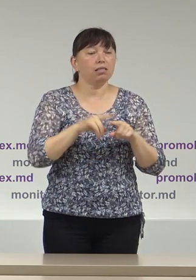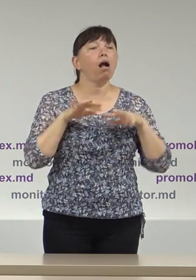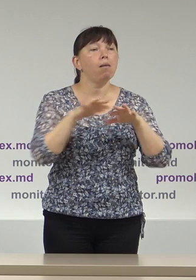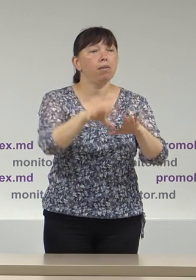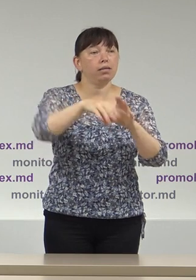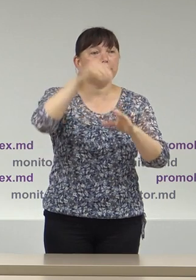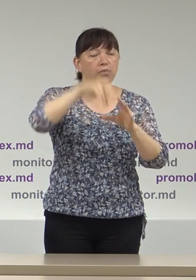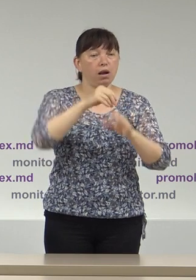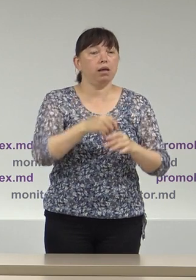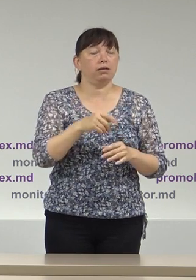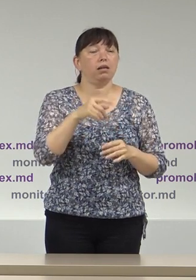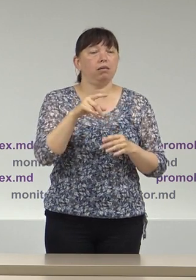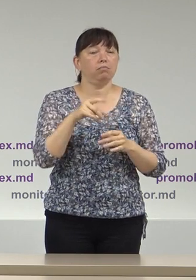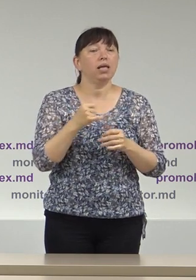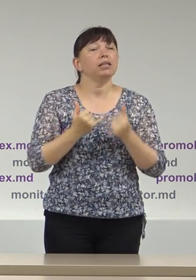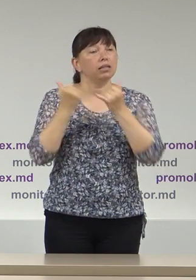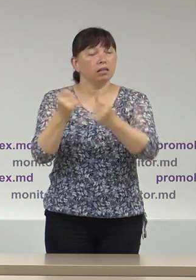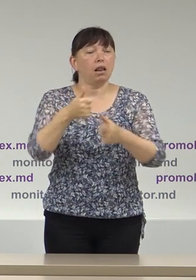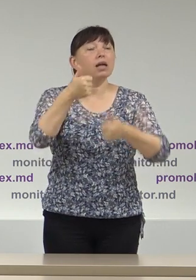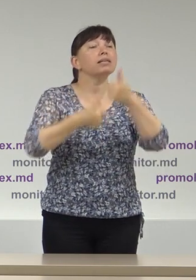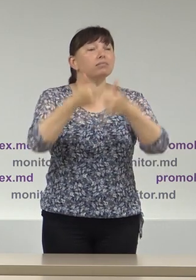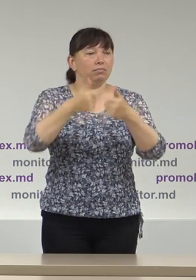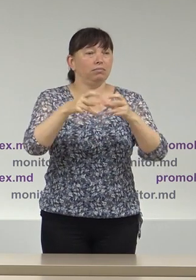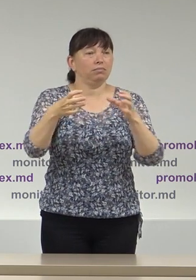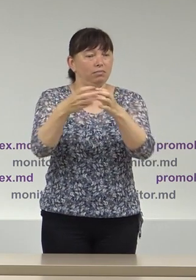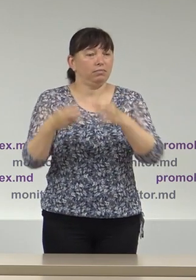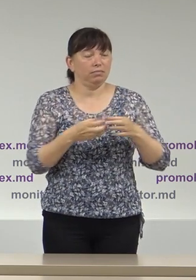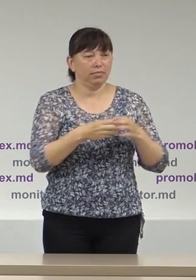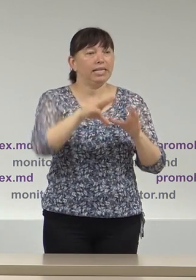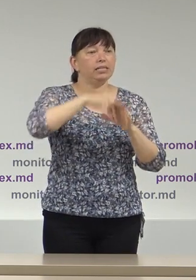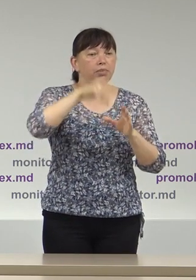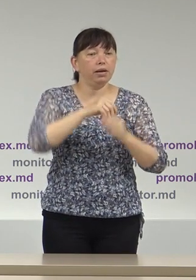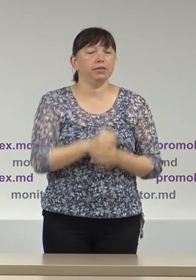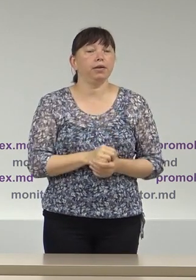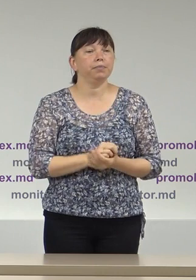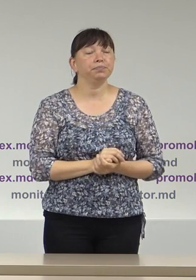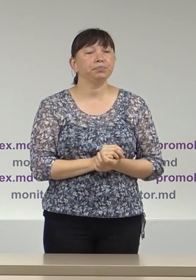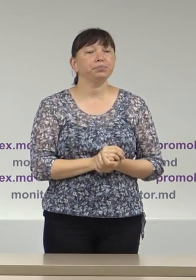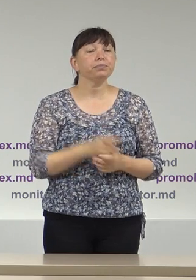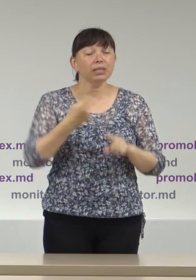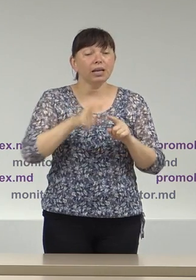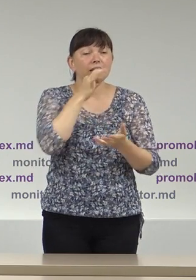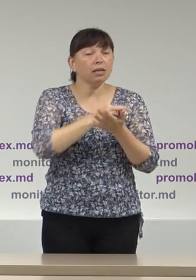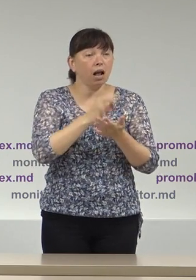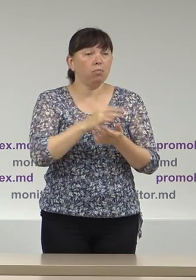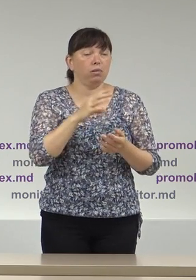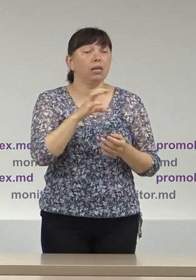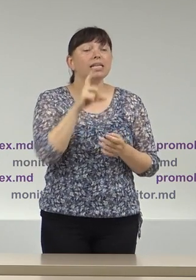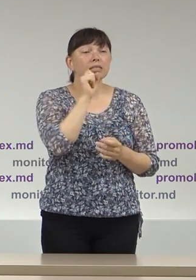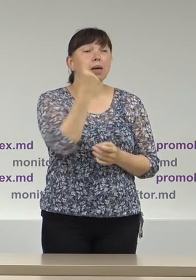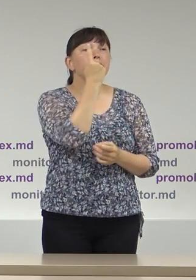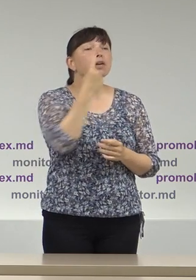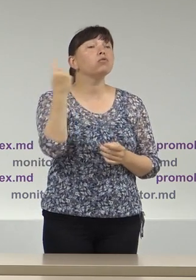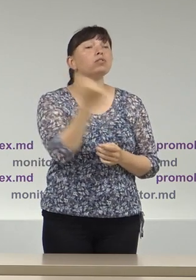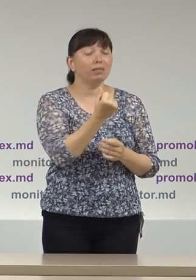a concurenților deci rapoartele privind finanțarea campaniei electorale pentru prima săptămână